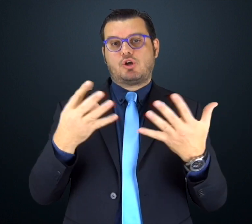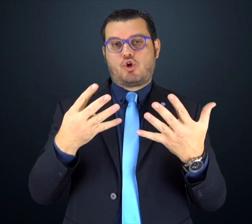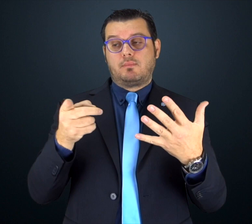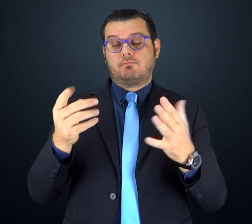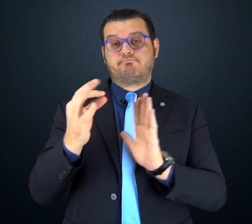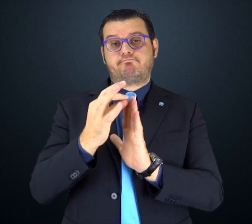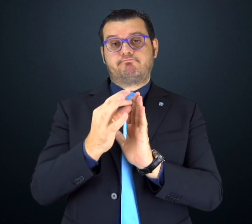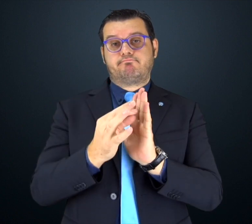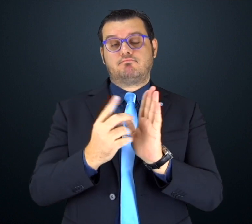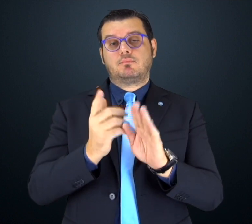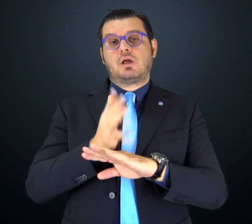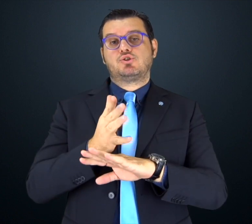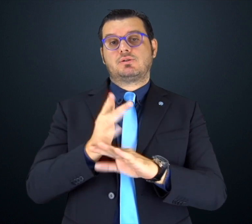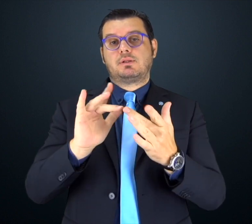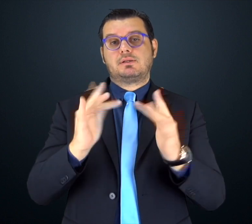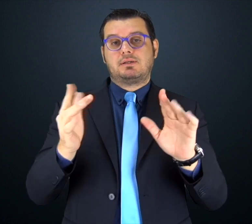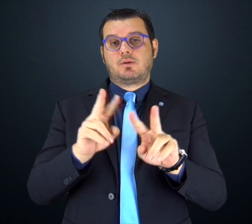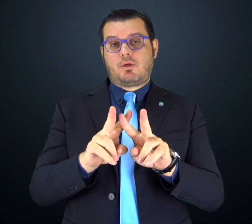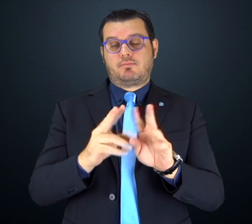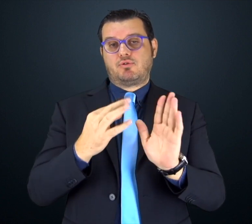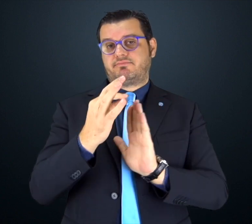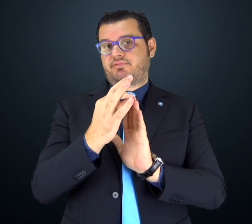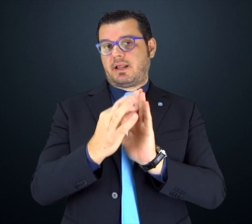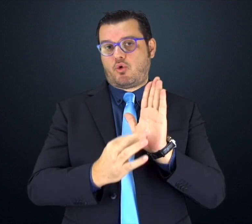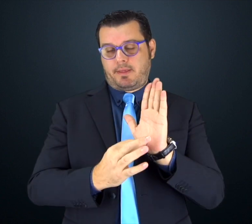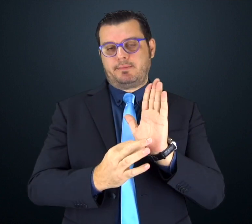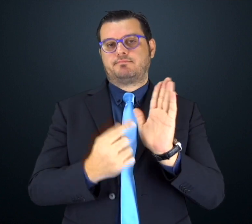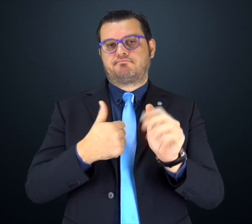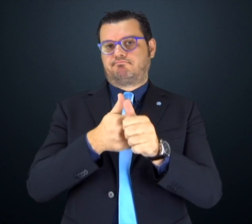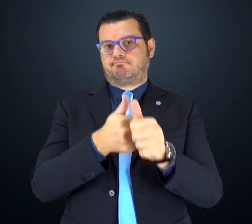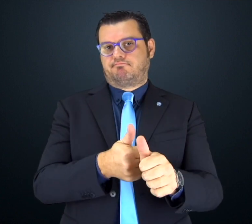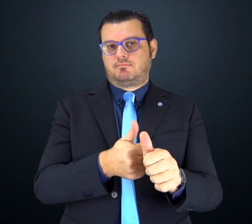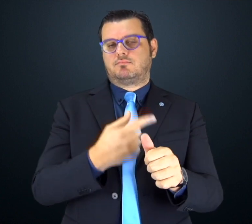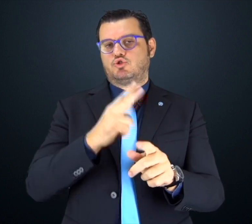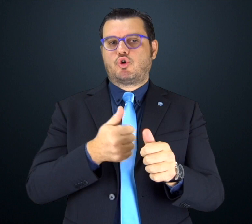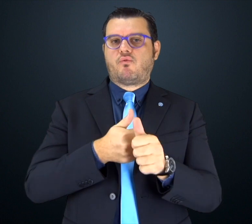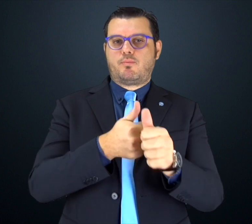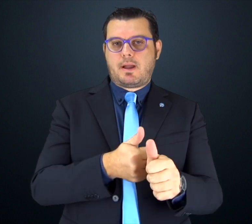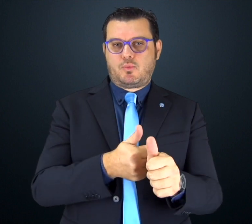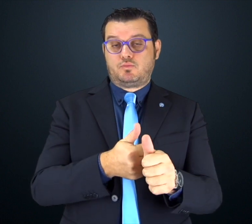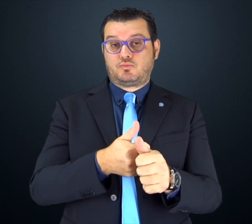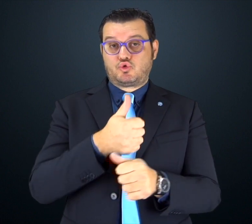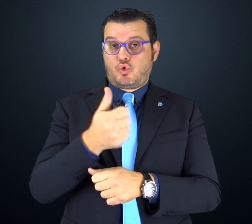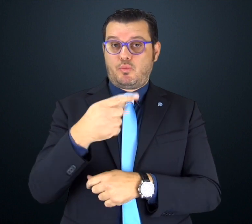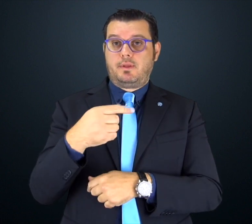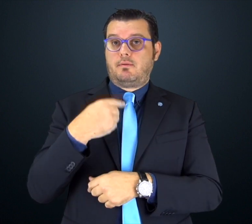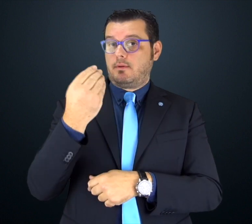'accessibilità per siti web a cui noi ci conformiamo così da rendere accessibili a tutti le informazioni che